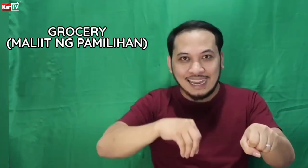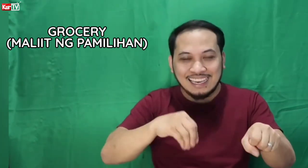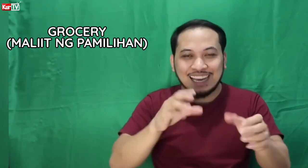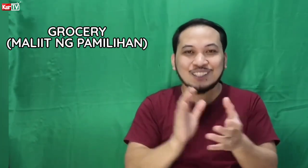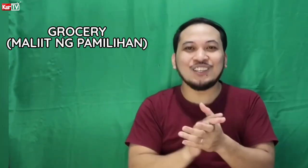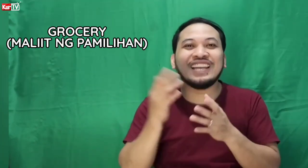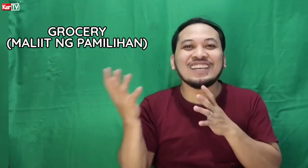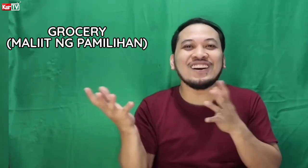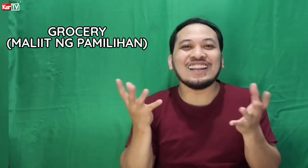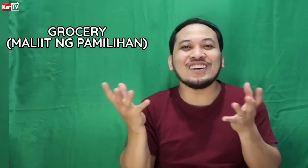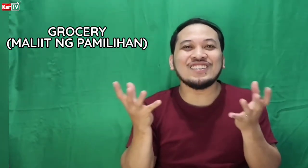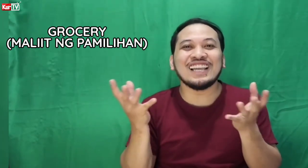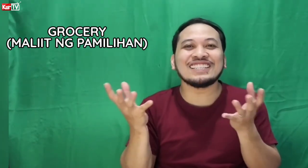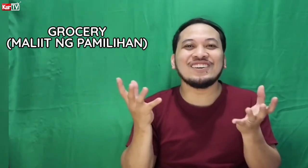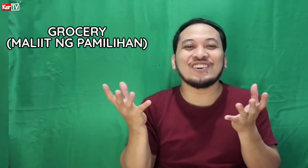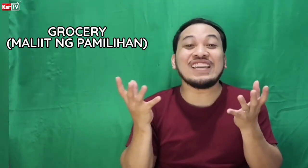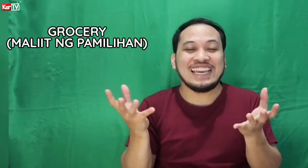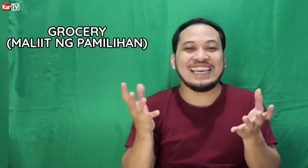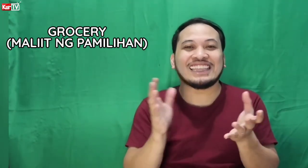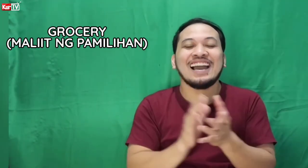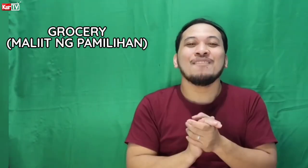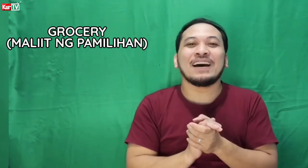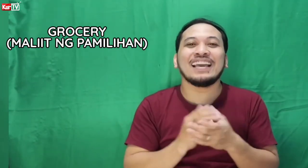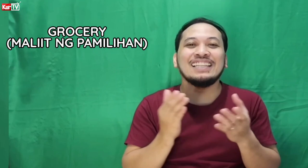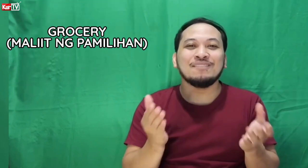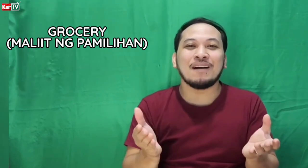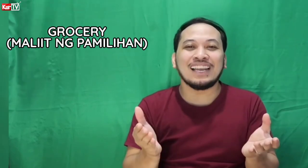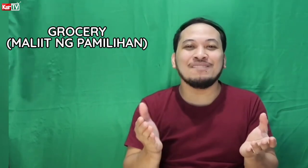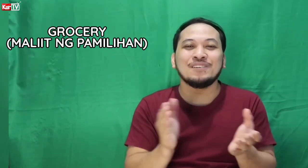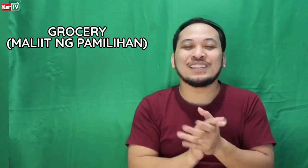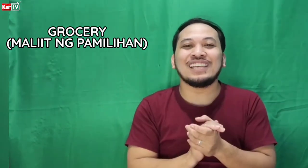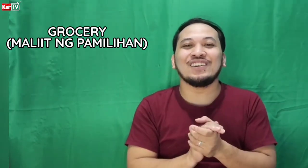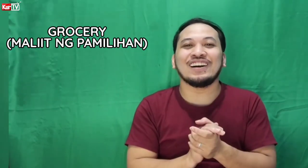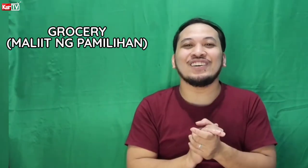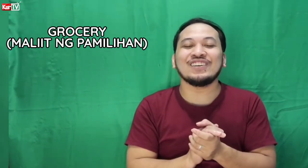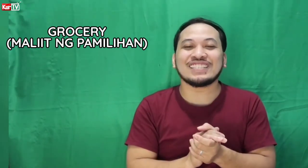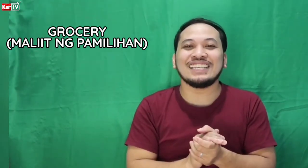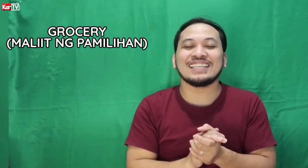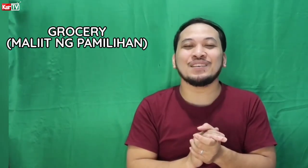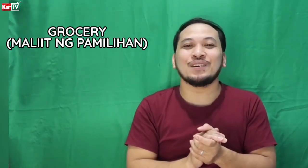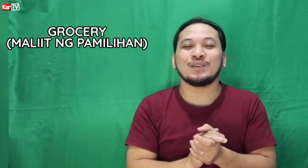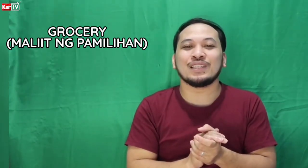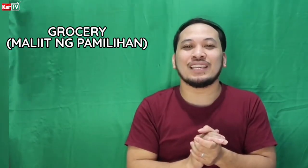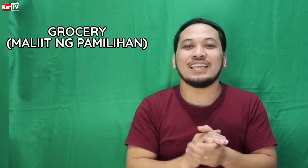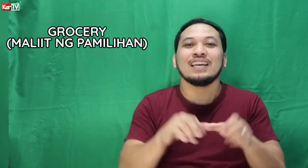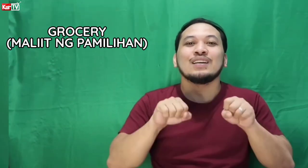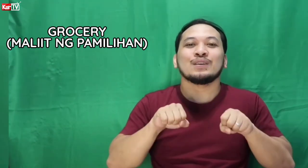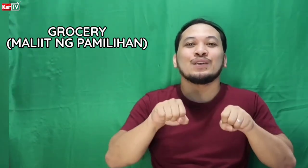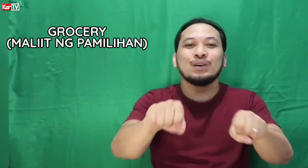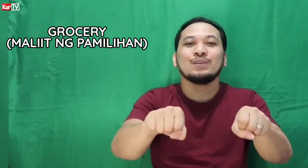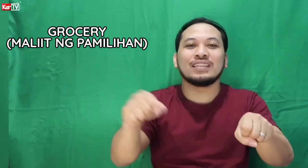lagay. So, yun lang yung siguro yung hint para hindi mo makalimutan yung senyas ng grocery. So, grocery.